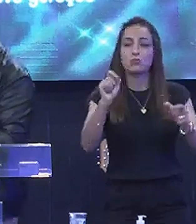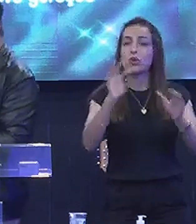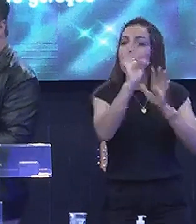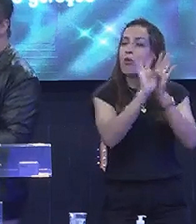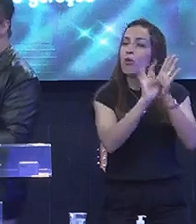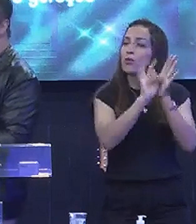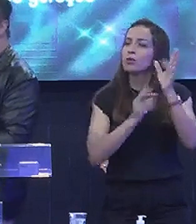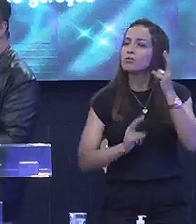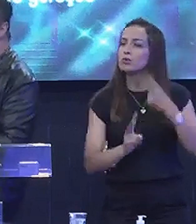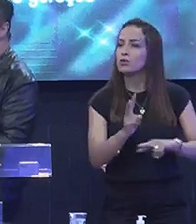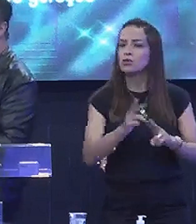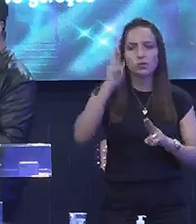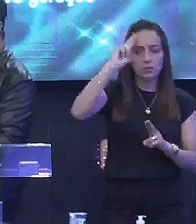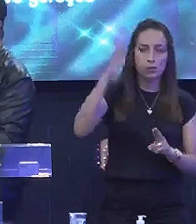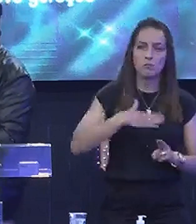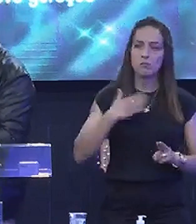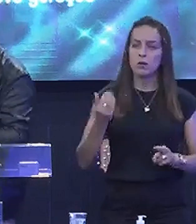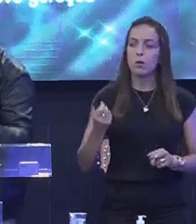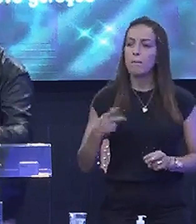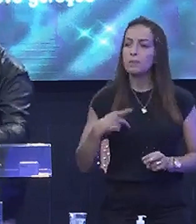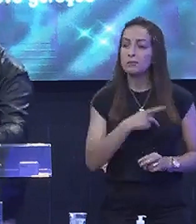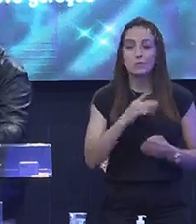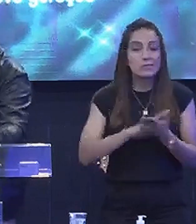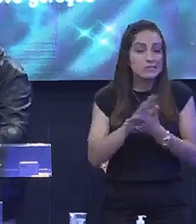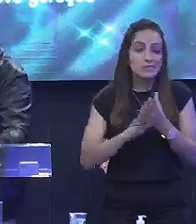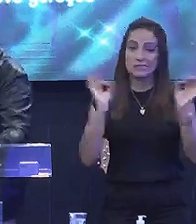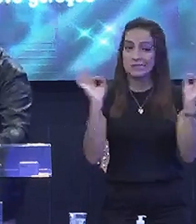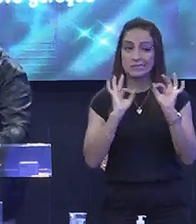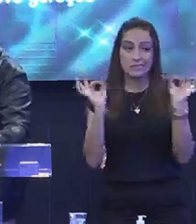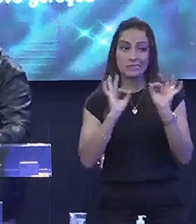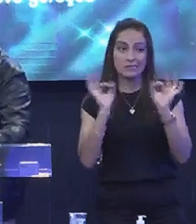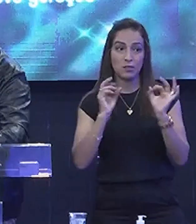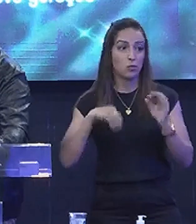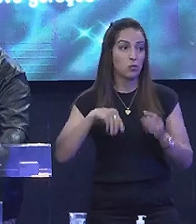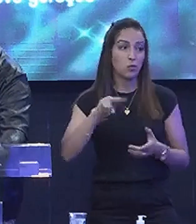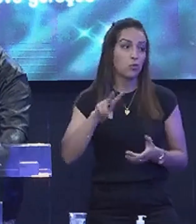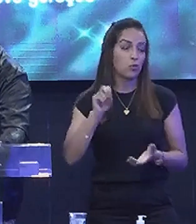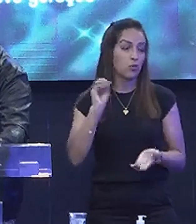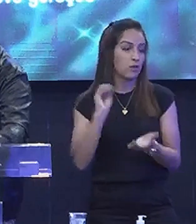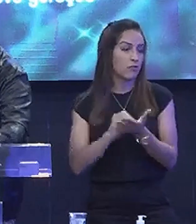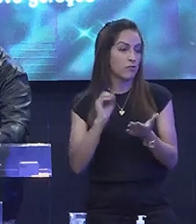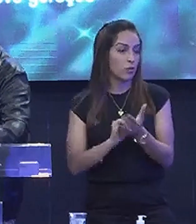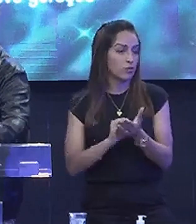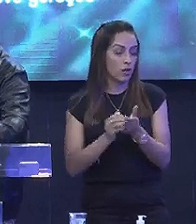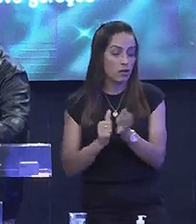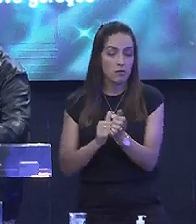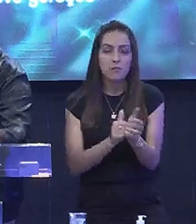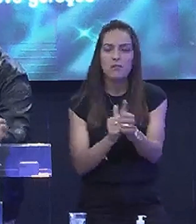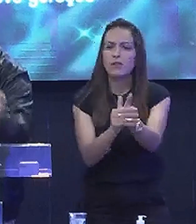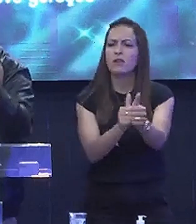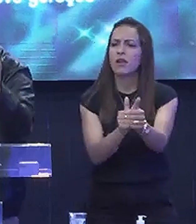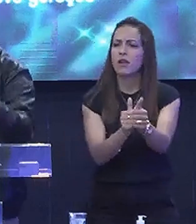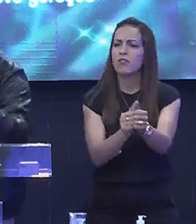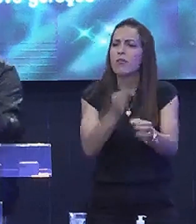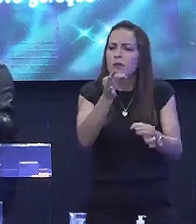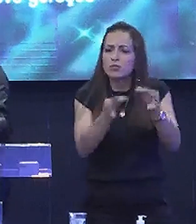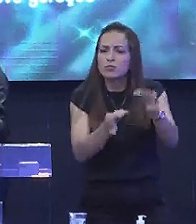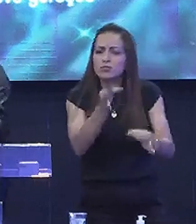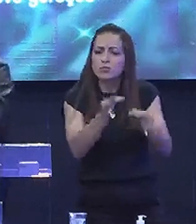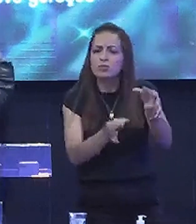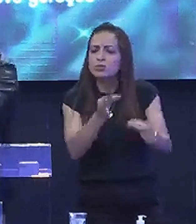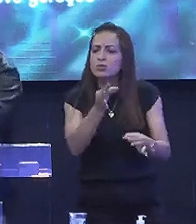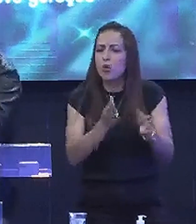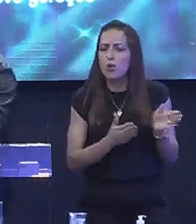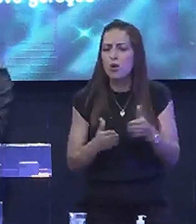texto Continua O Senhor É meu pastor Nada me faltará Guia-me Águas Tranquilas Leva-me Para uma Vereda De justiça